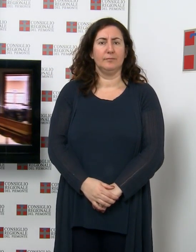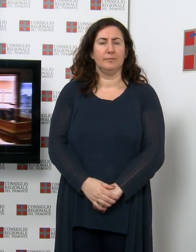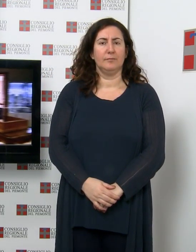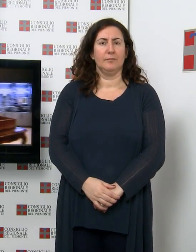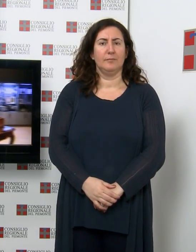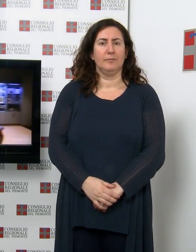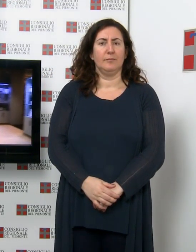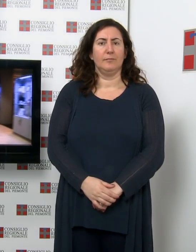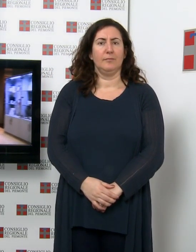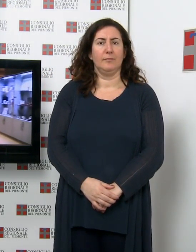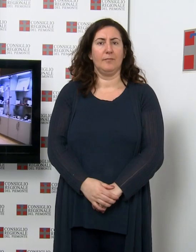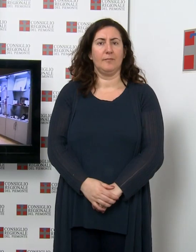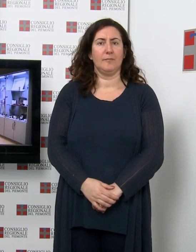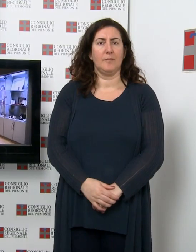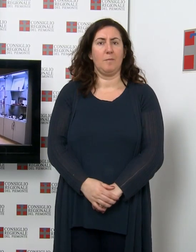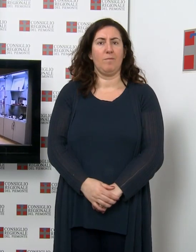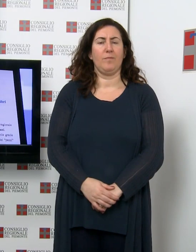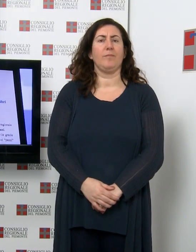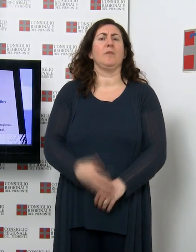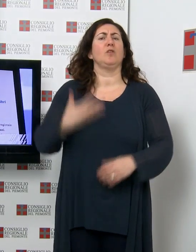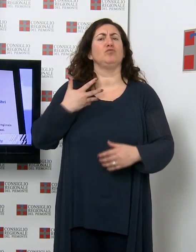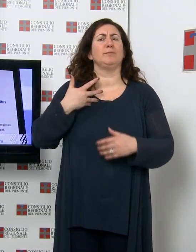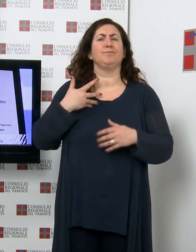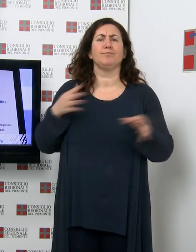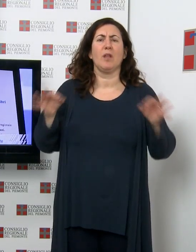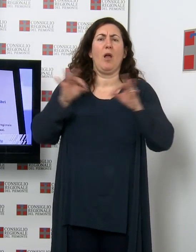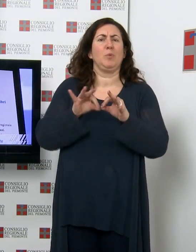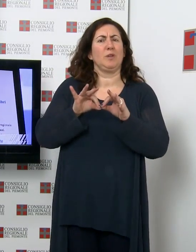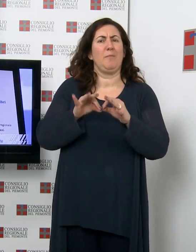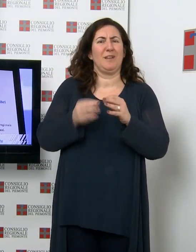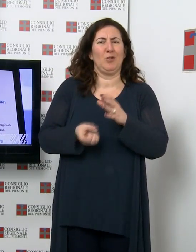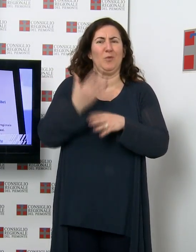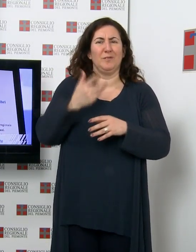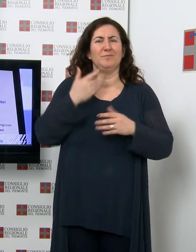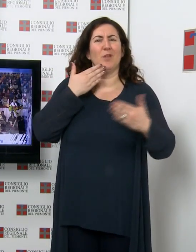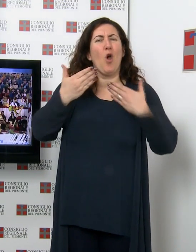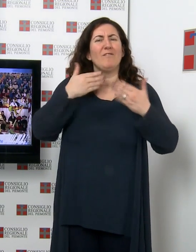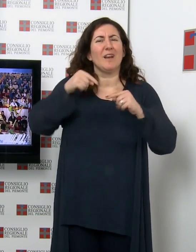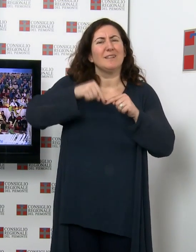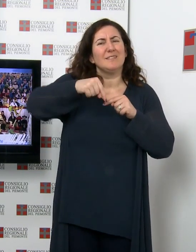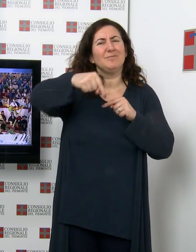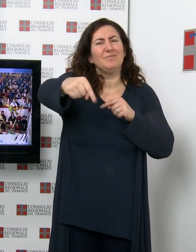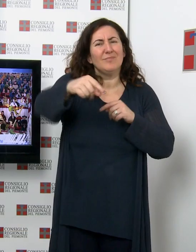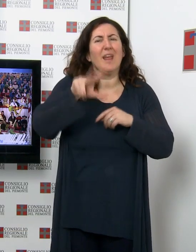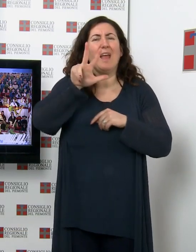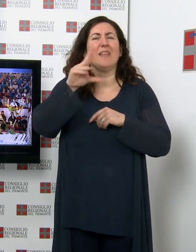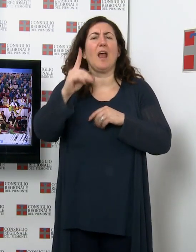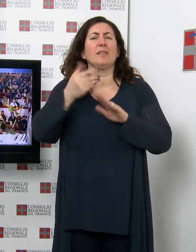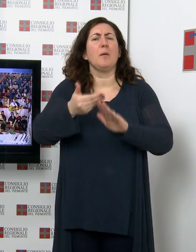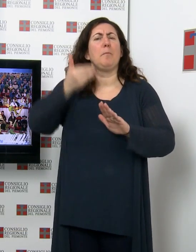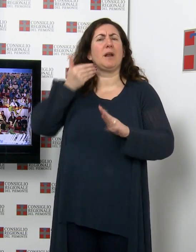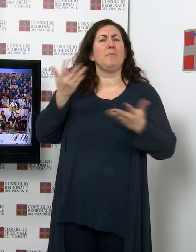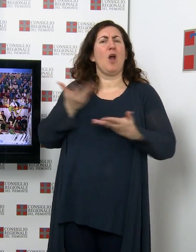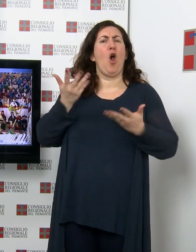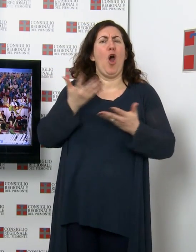Nuovo appuntamento per il ciclo di conferenze promossa in occasione della mostra Prima del 3D piccole carte a sorpresa e libri animati XIX